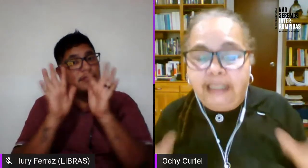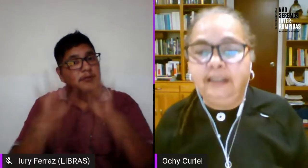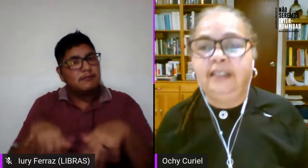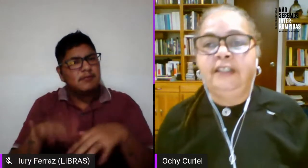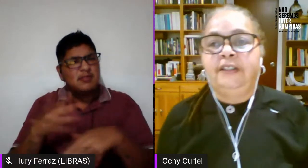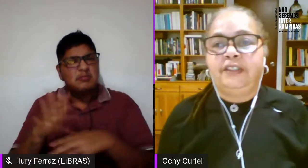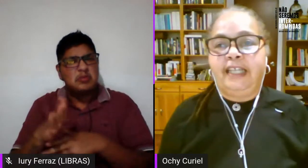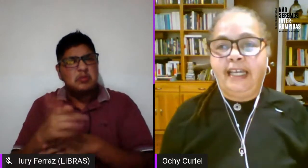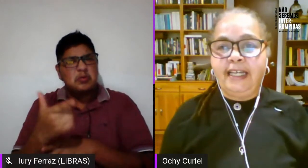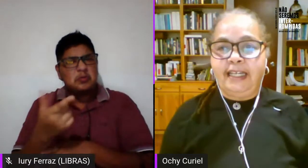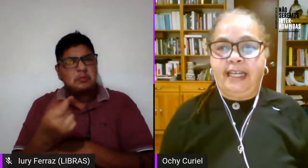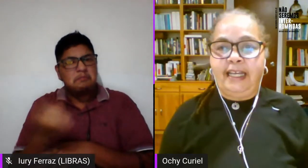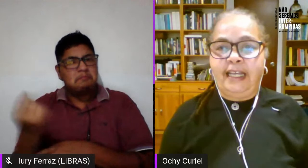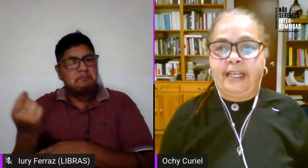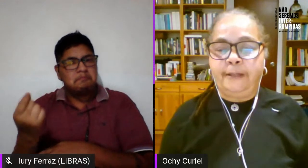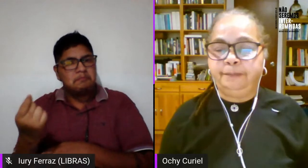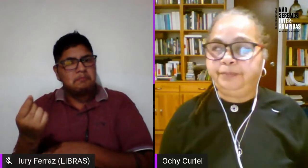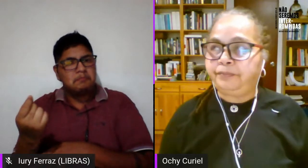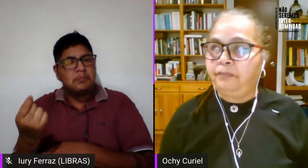2000 que